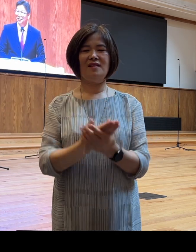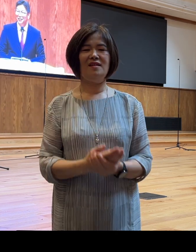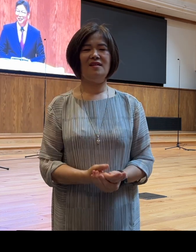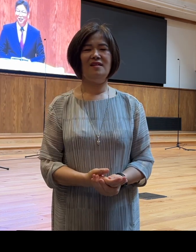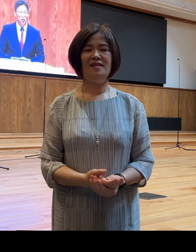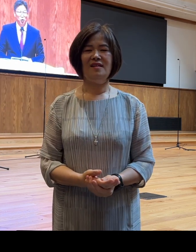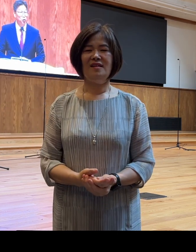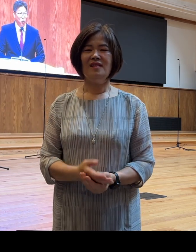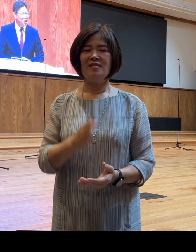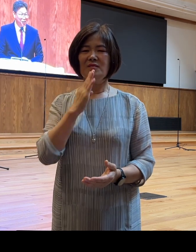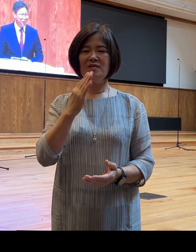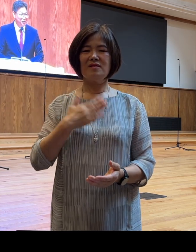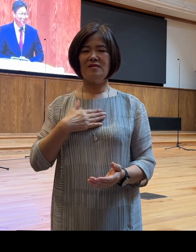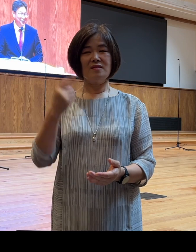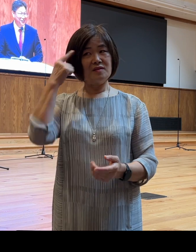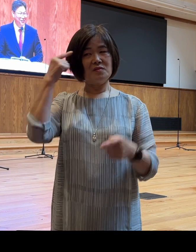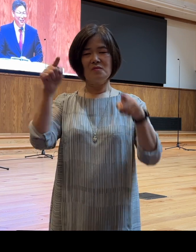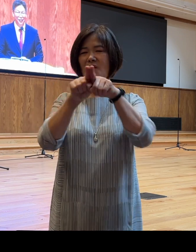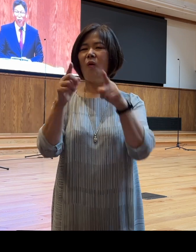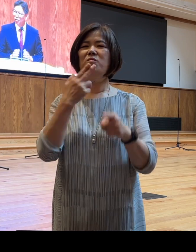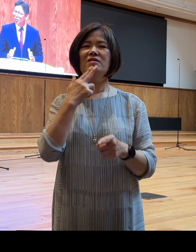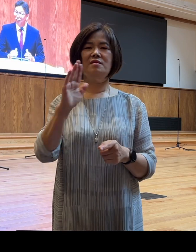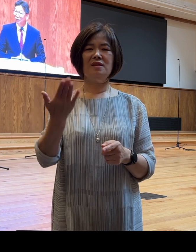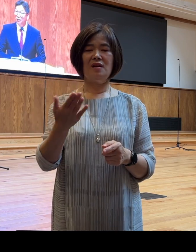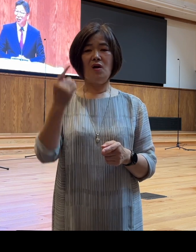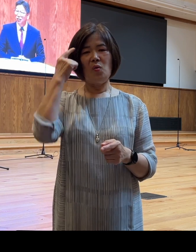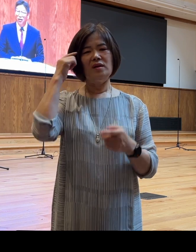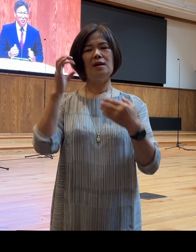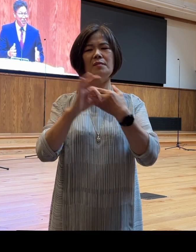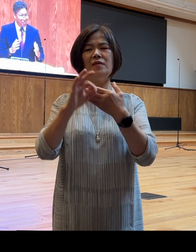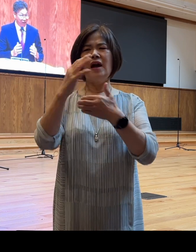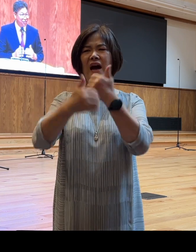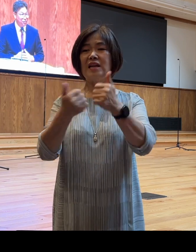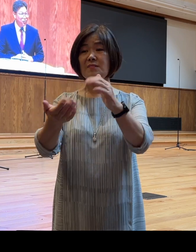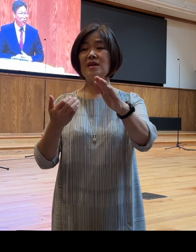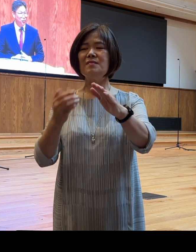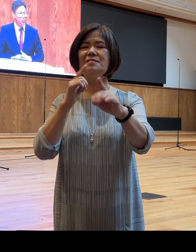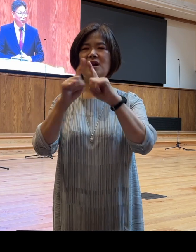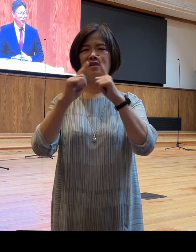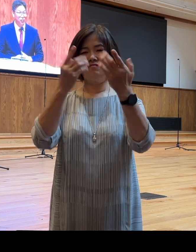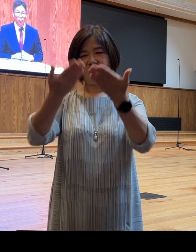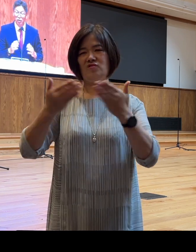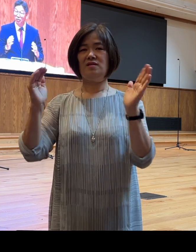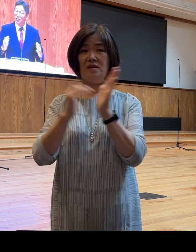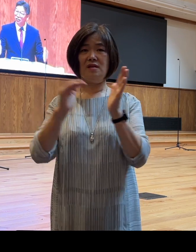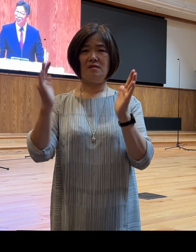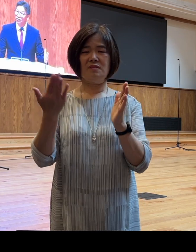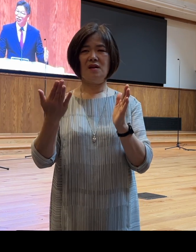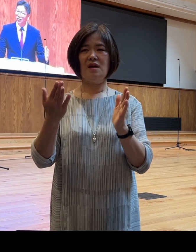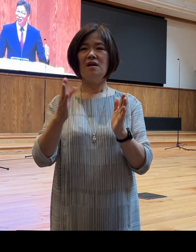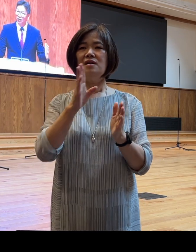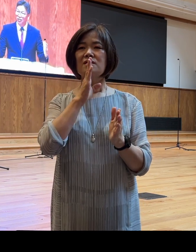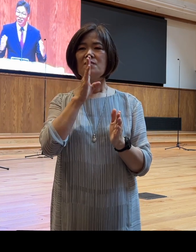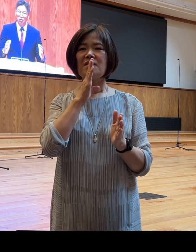아니요 저는 동의가 되지 않습니다 왜냐하면 하나님이 이미 말씀하셨거든요 그 이삭과